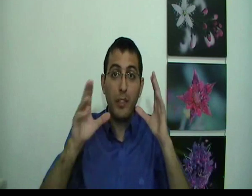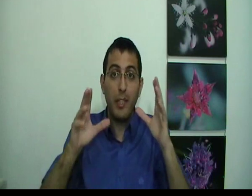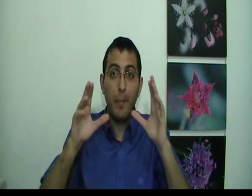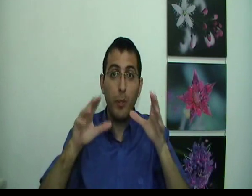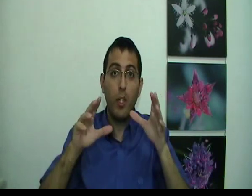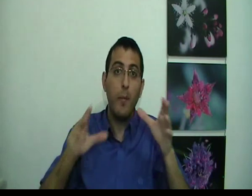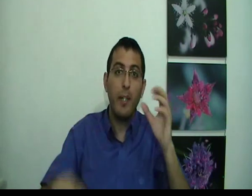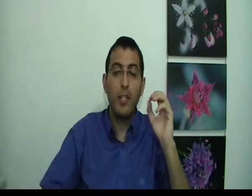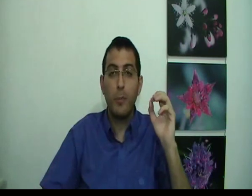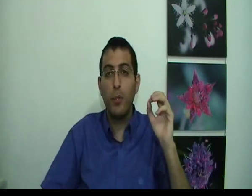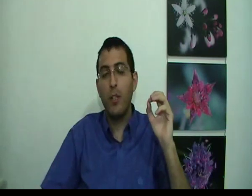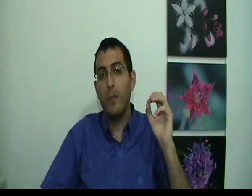שהאדם בתוך חלום היה יודע שהוא בתוך חלום